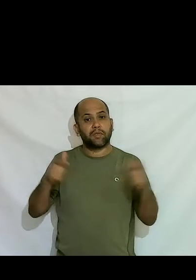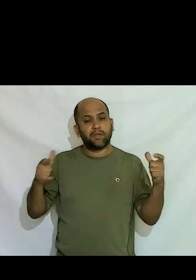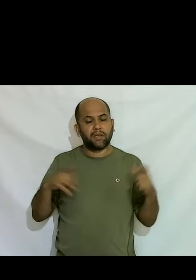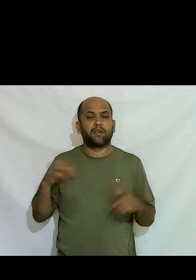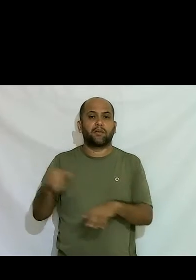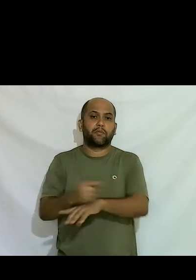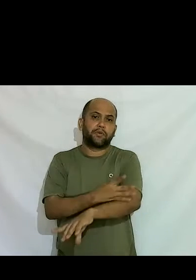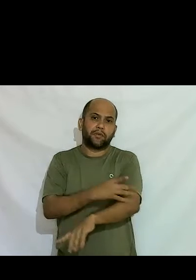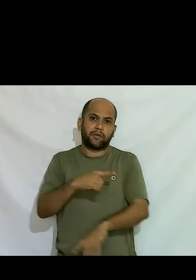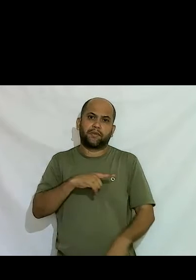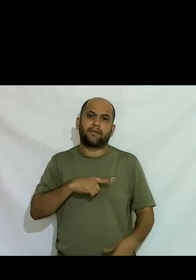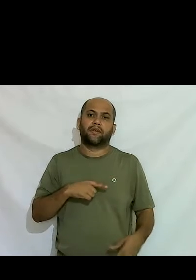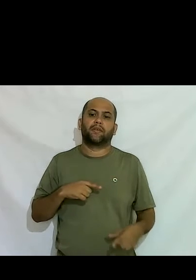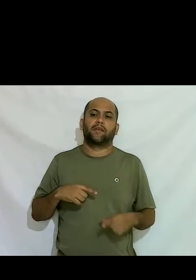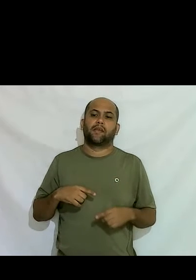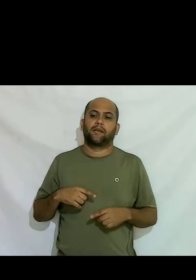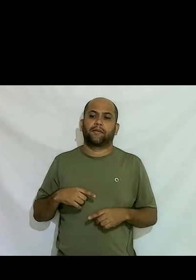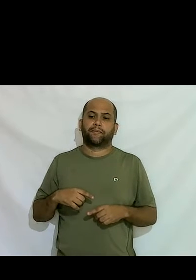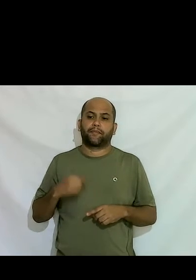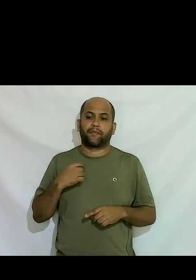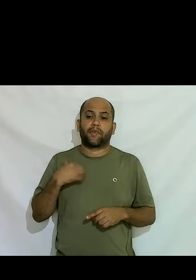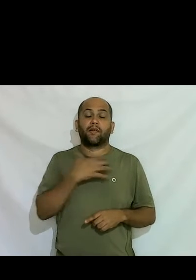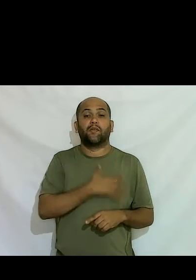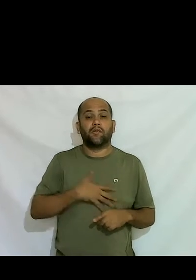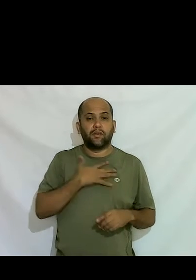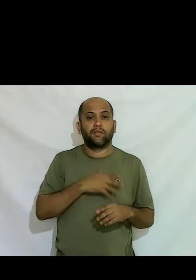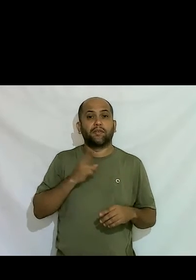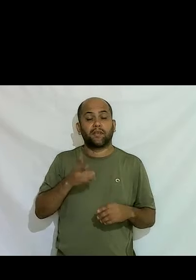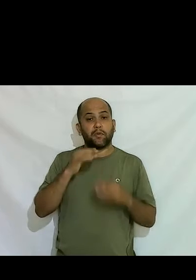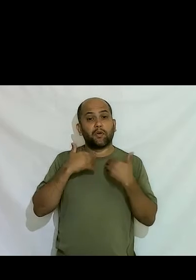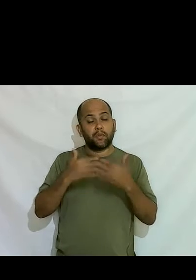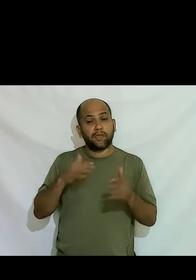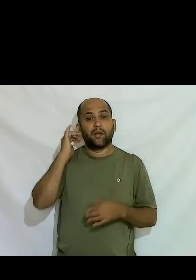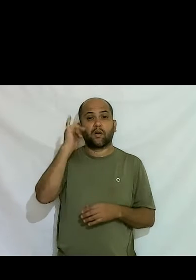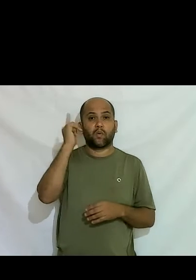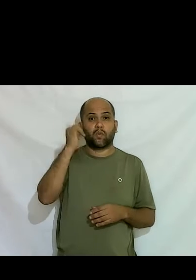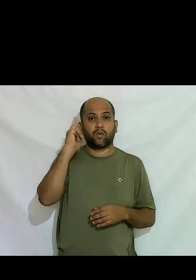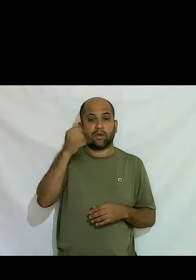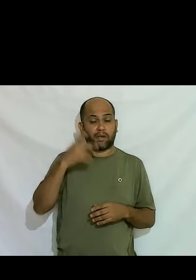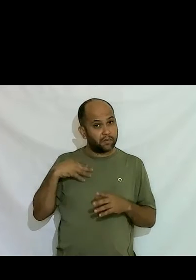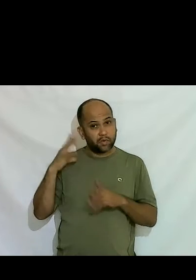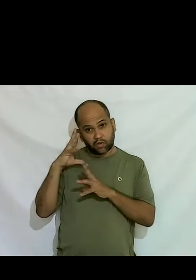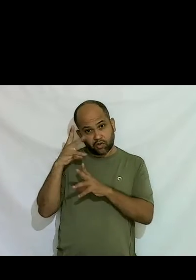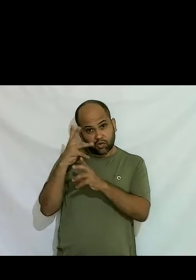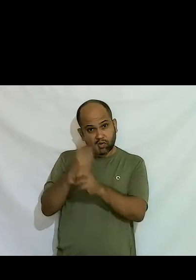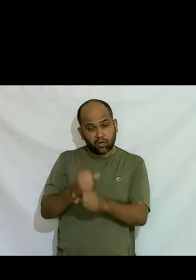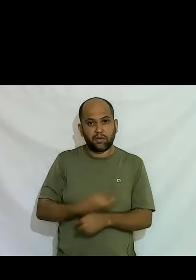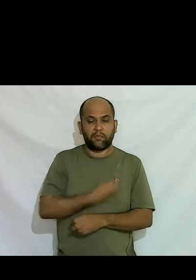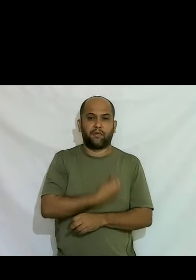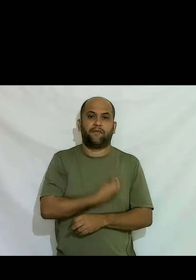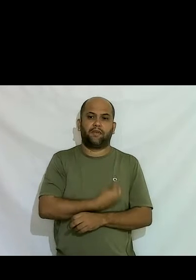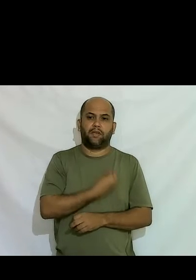emocionante para mim eu gosto sempre de começar contando um pouquinho da minha história da minha vivência